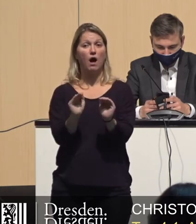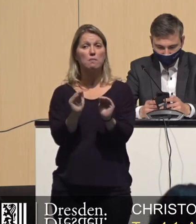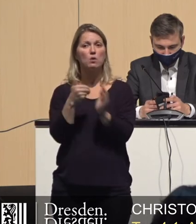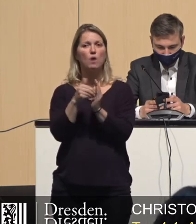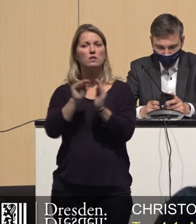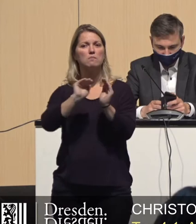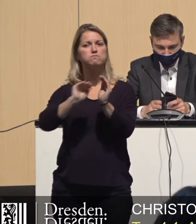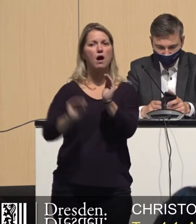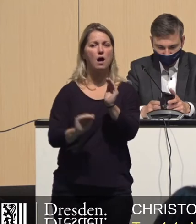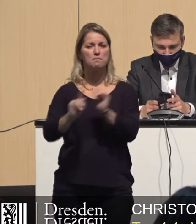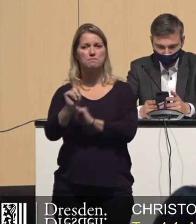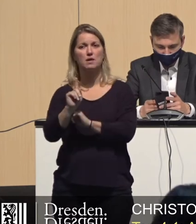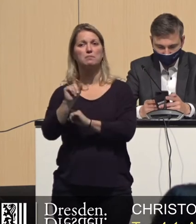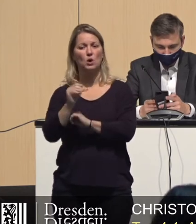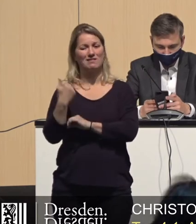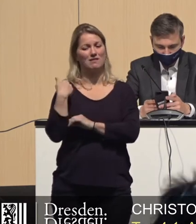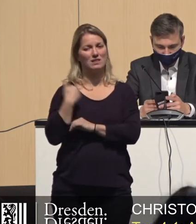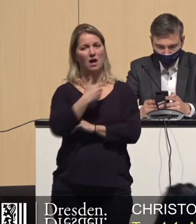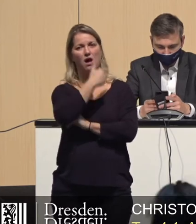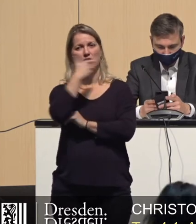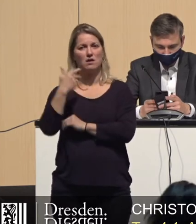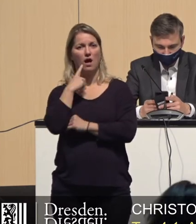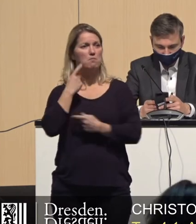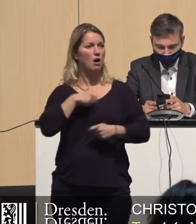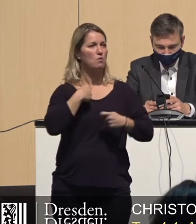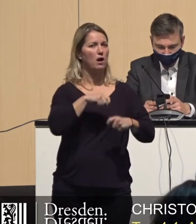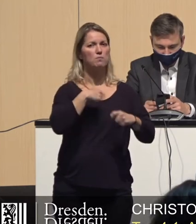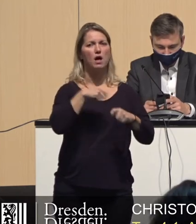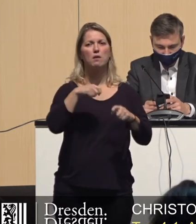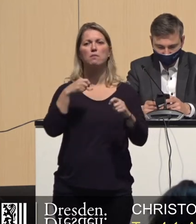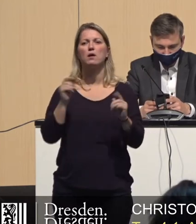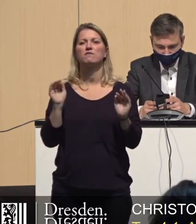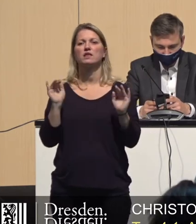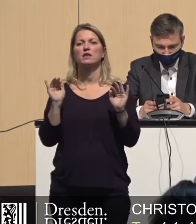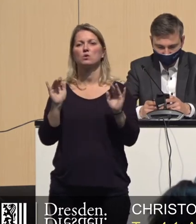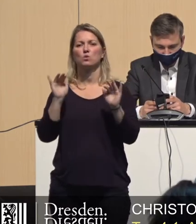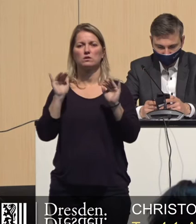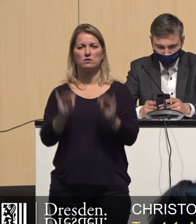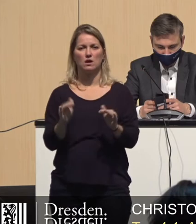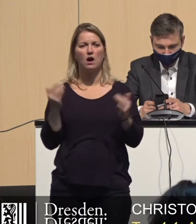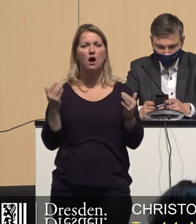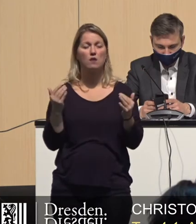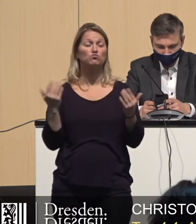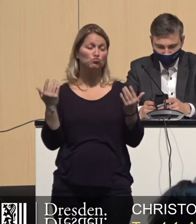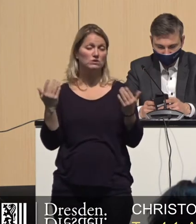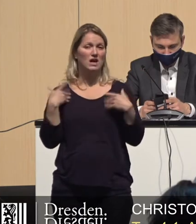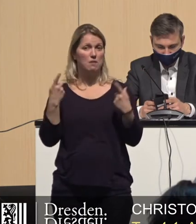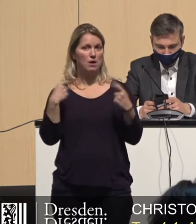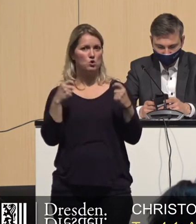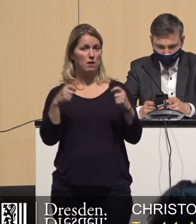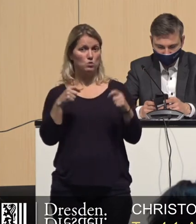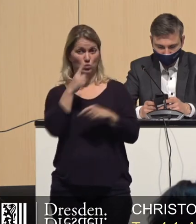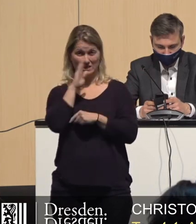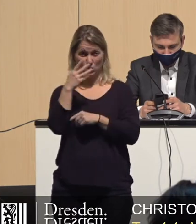Das heißt, die hohe Bautätigkeit der letzten drei Jahre zeigt bereits ihre Wirkung. Jetzt haben wir, wenn wir mit dieser hohen Bautätigkeit fortführen